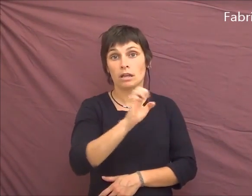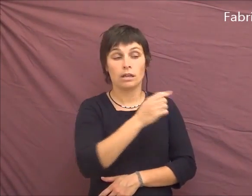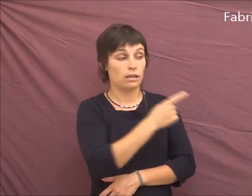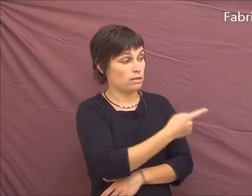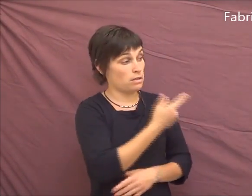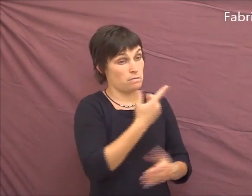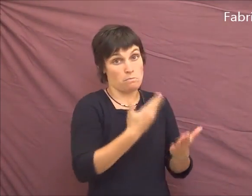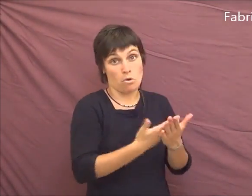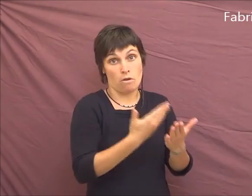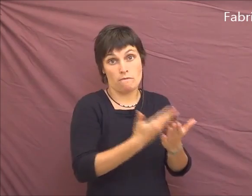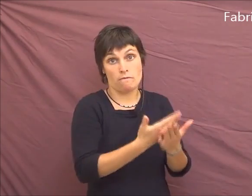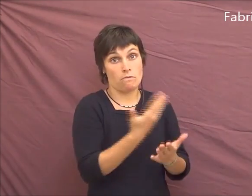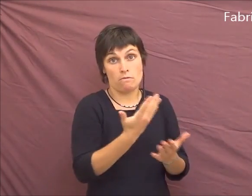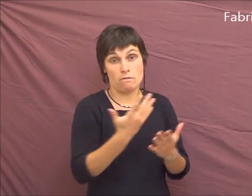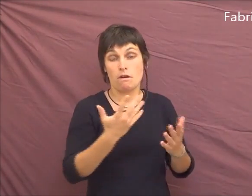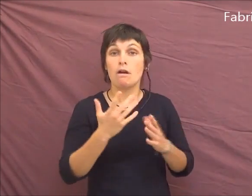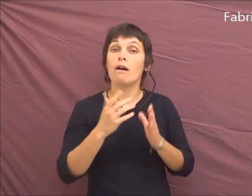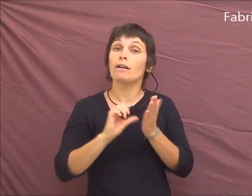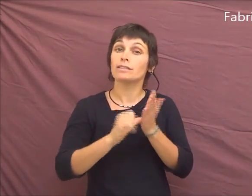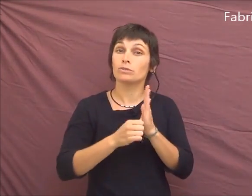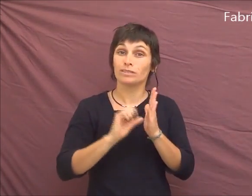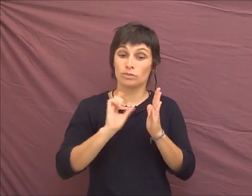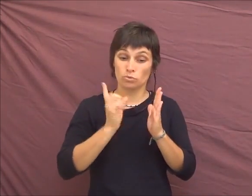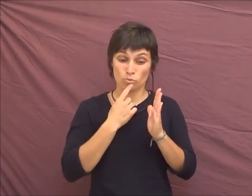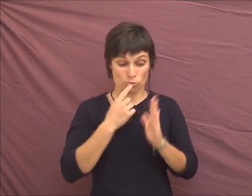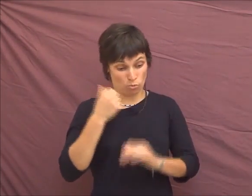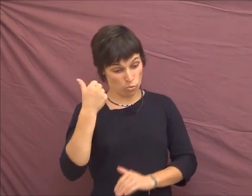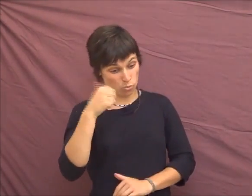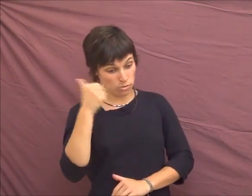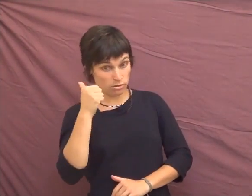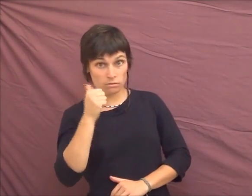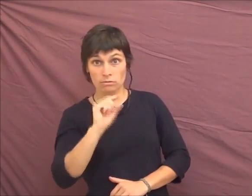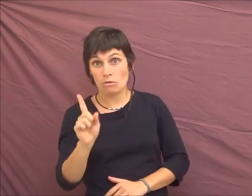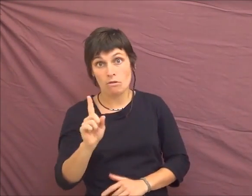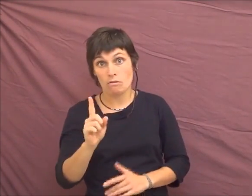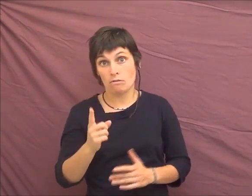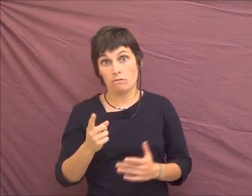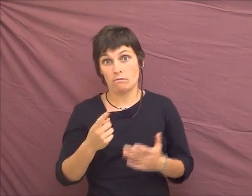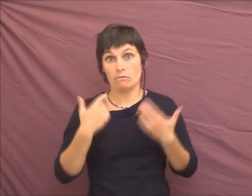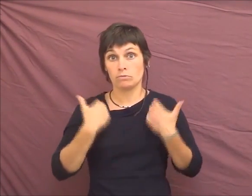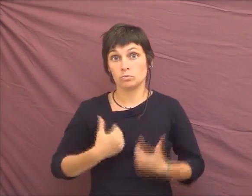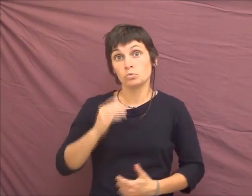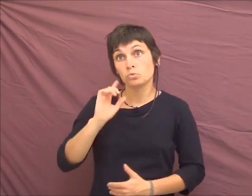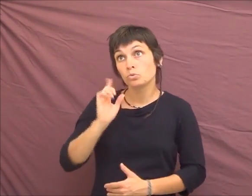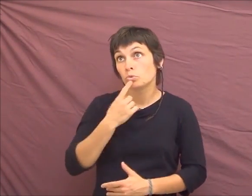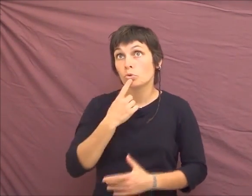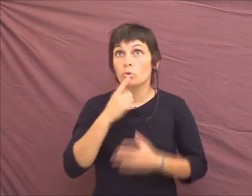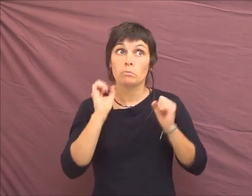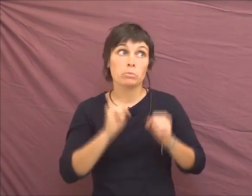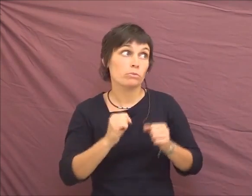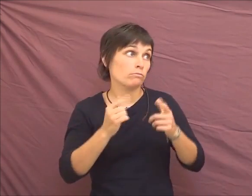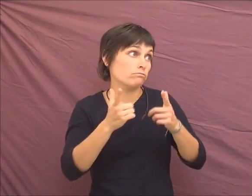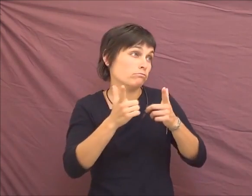sourde n'est pas unique. Il y en a plusieurs. On peut être sourd de différentes façons,